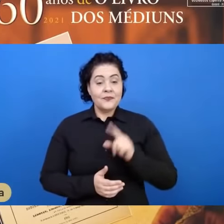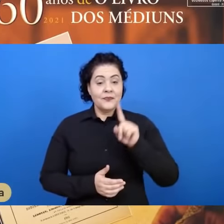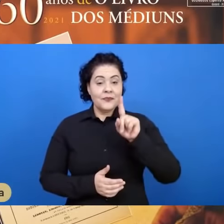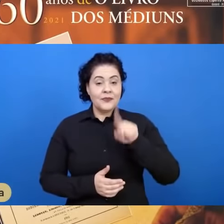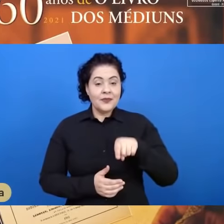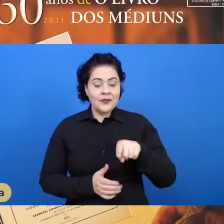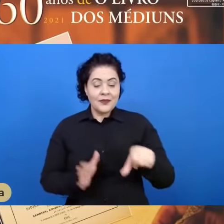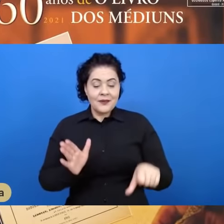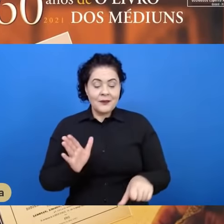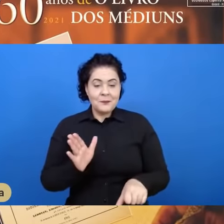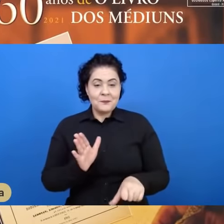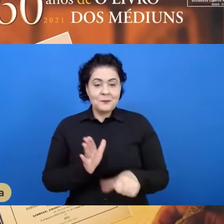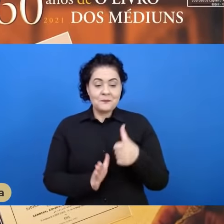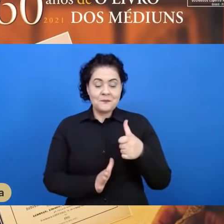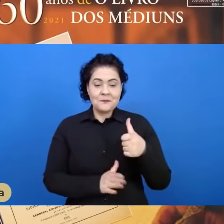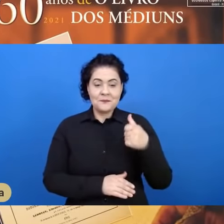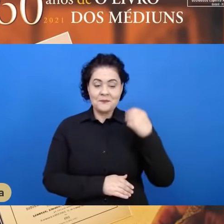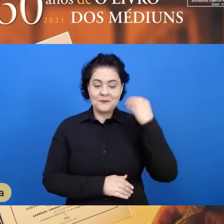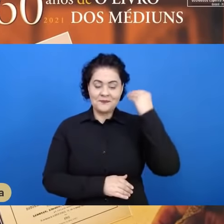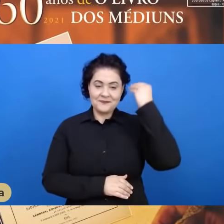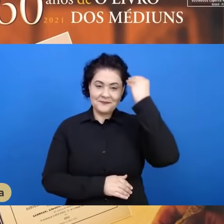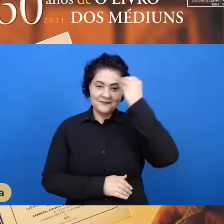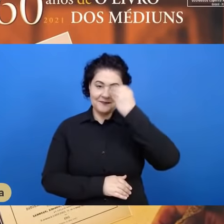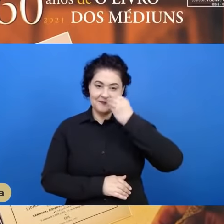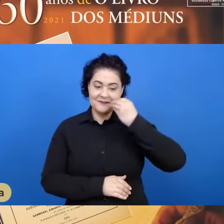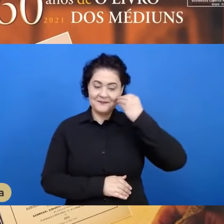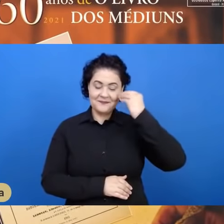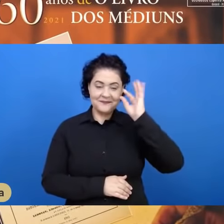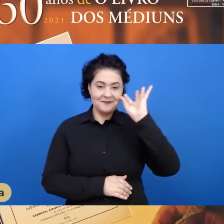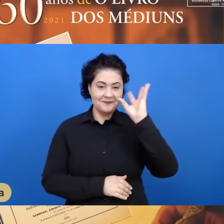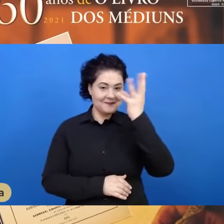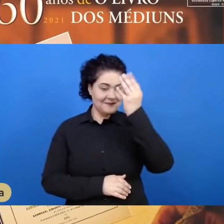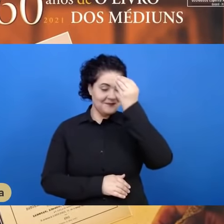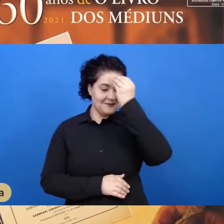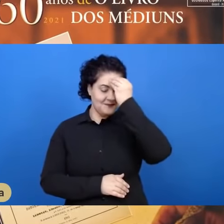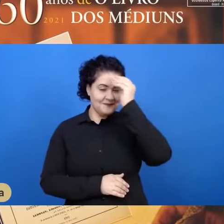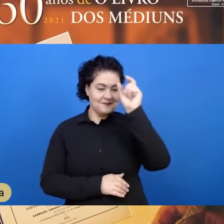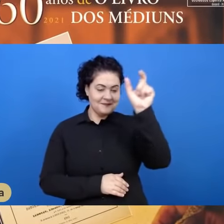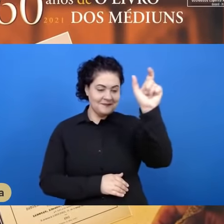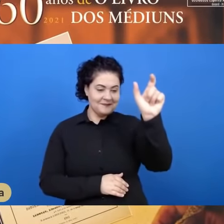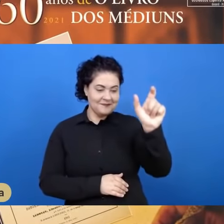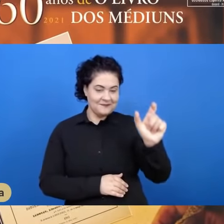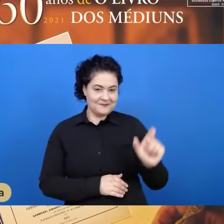experiência mediúnica desse médium inesquecível.